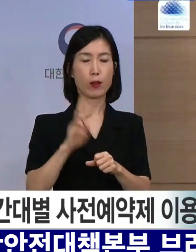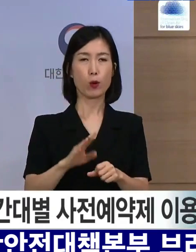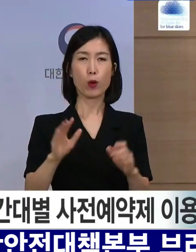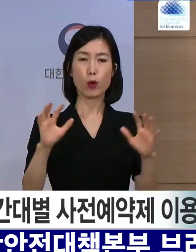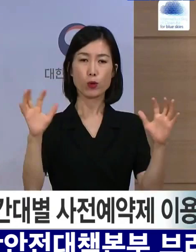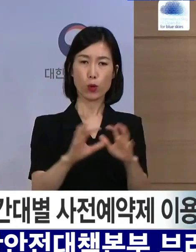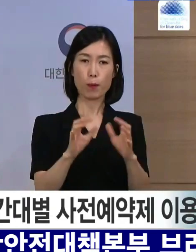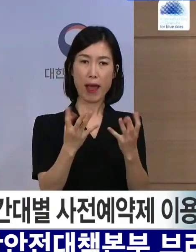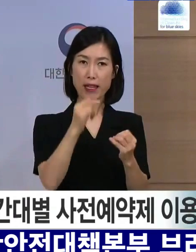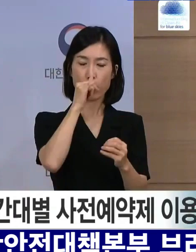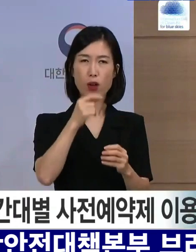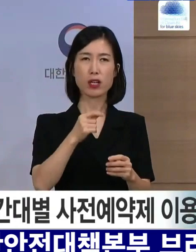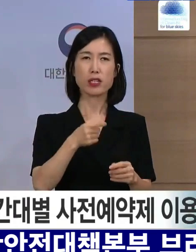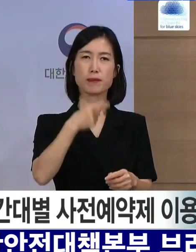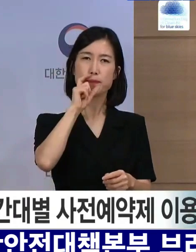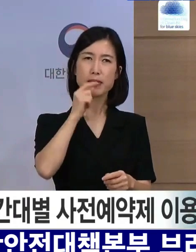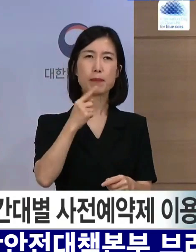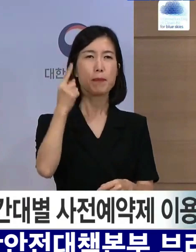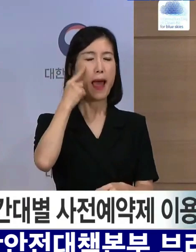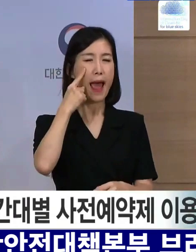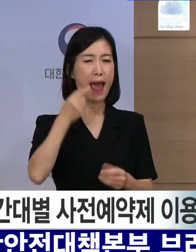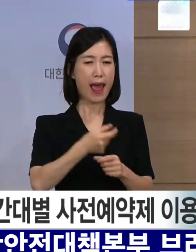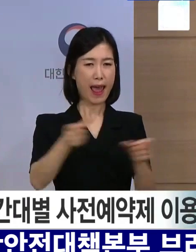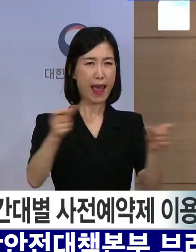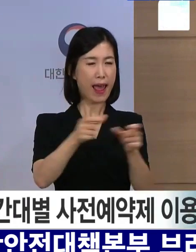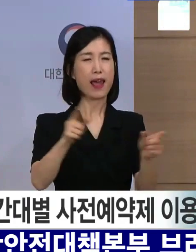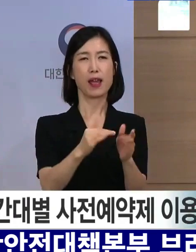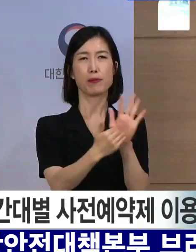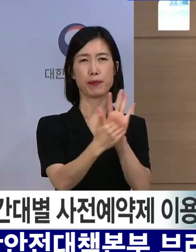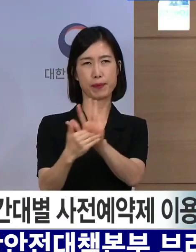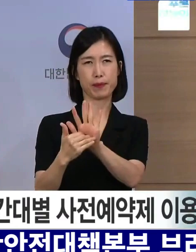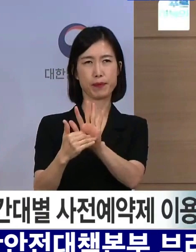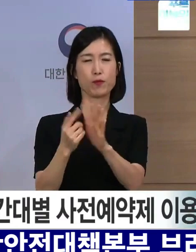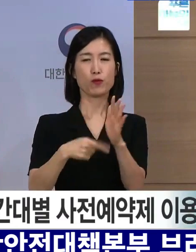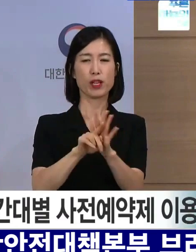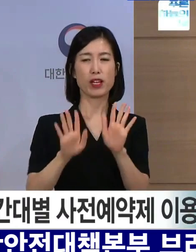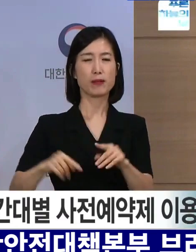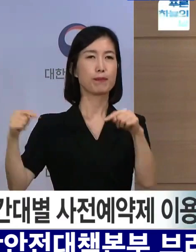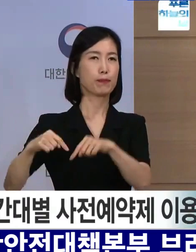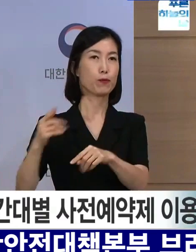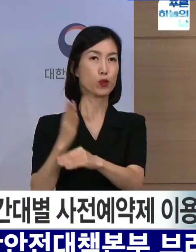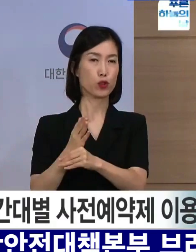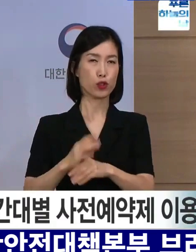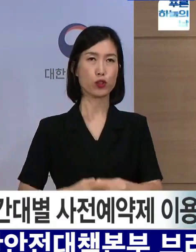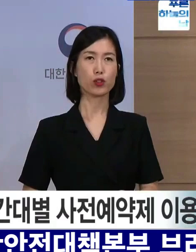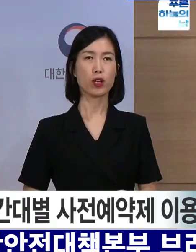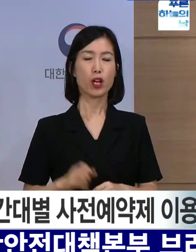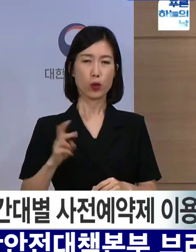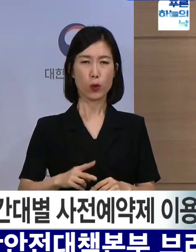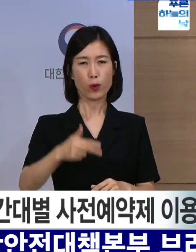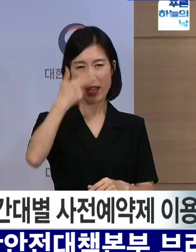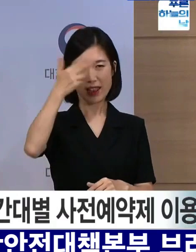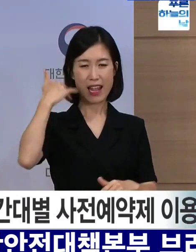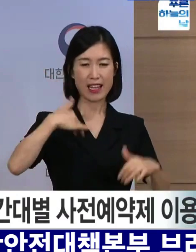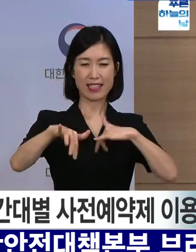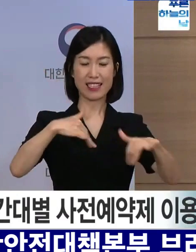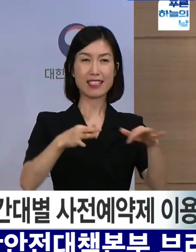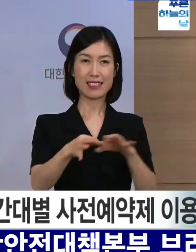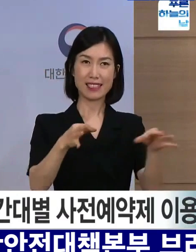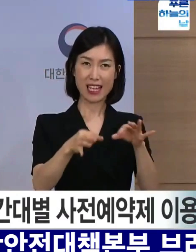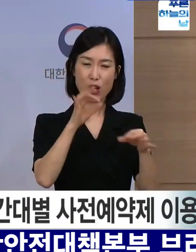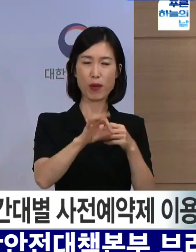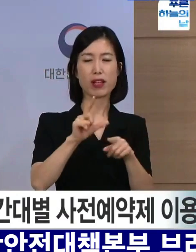행사나 시식, 시음을 자제하도록 관련 업계와 협의하고 있습니다. 전통시장에 대해서는